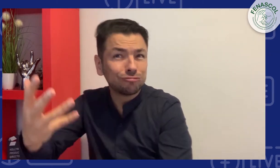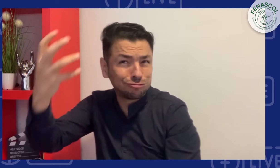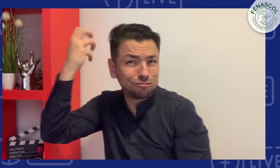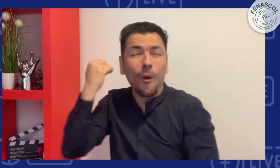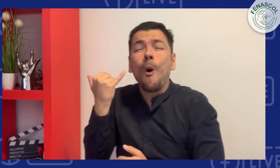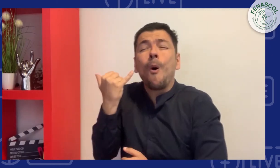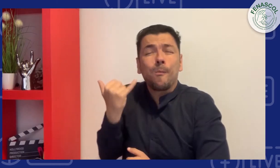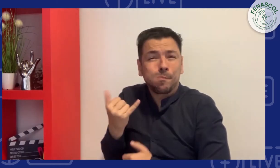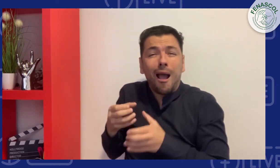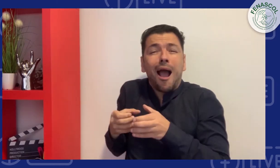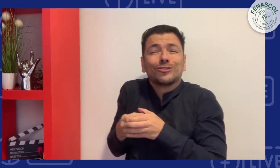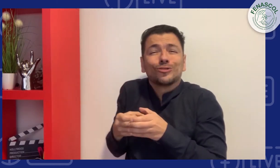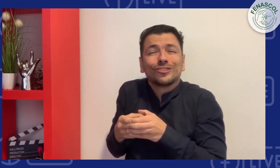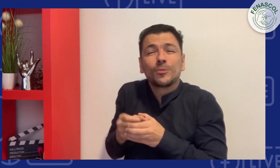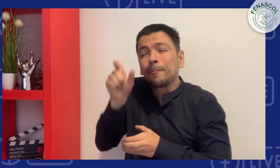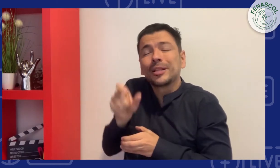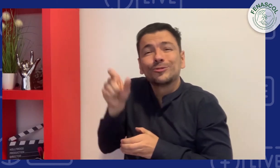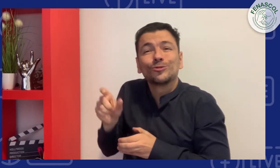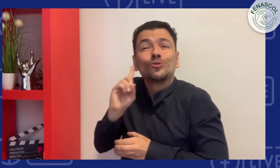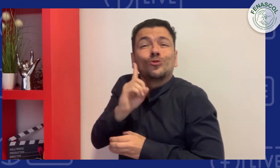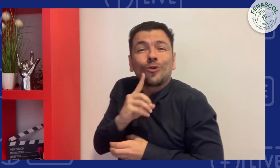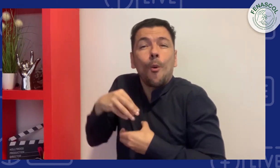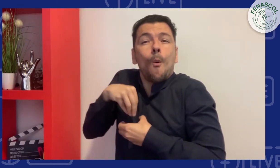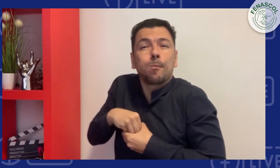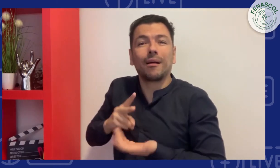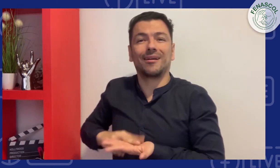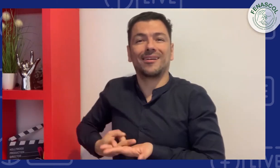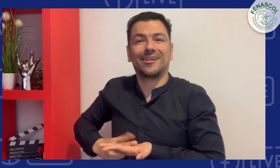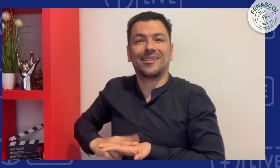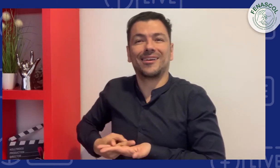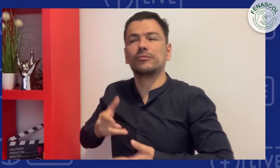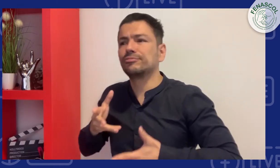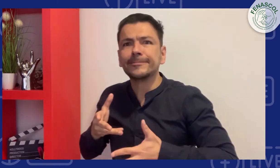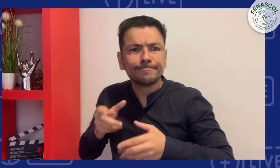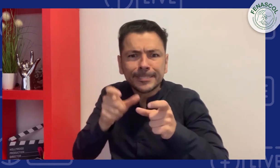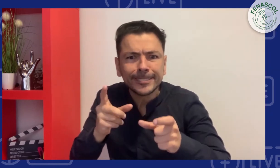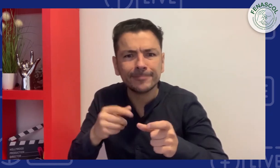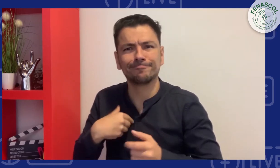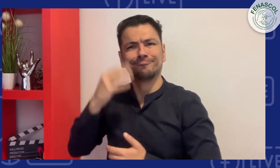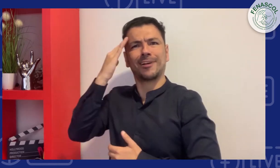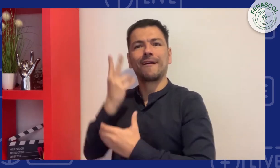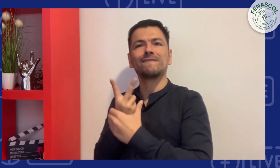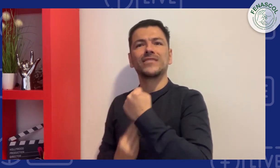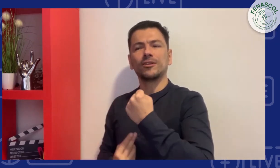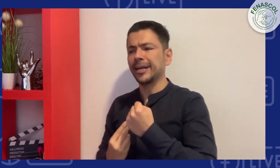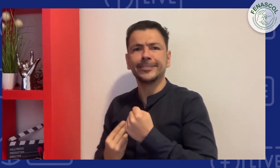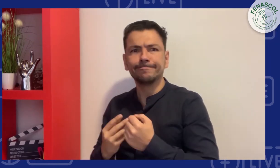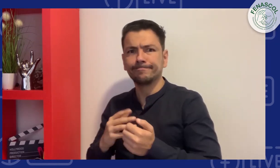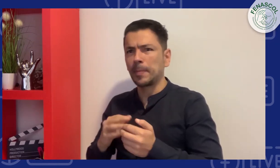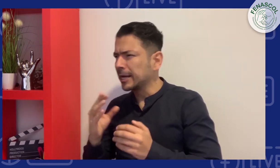sordo? Hay que destacar y rescatar que mucho antes en las asociaciones ya existía la figura del intérprete sordo